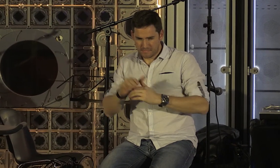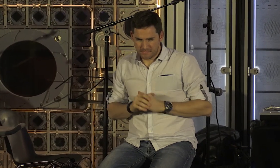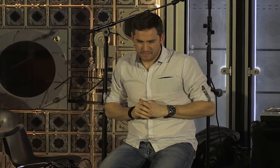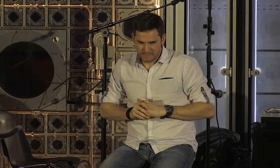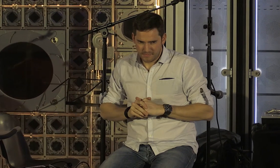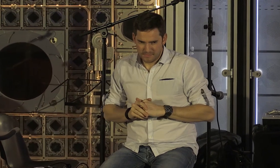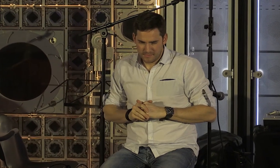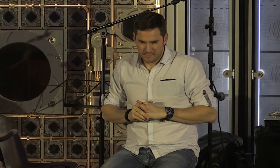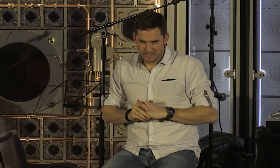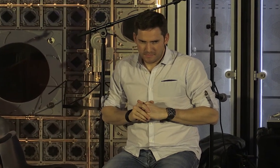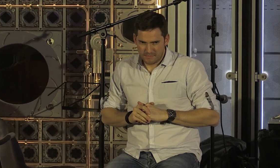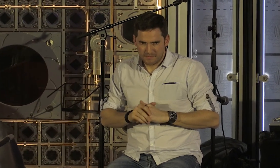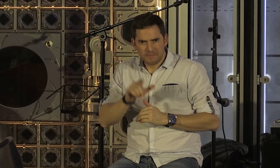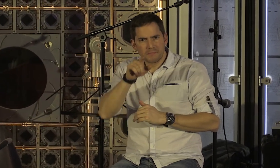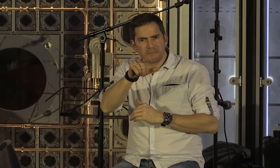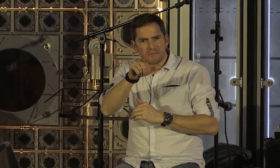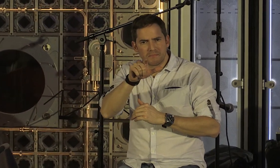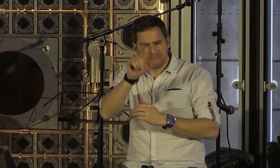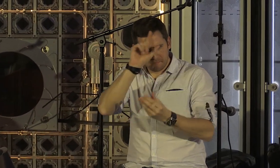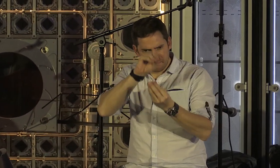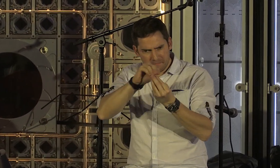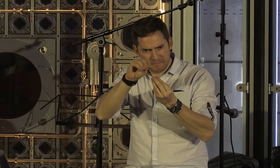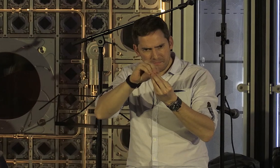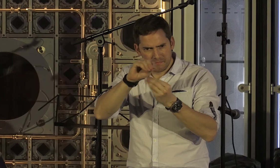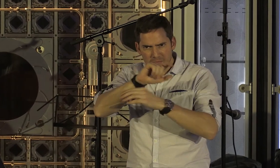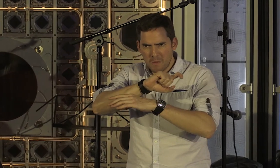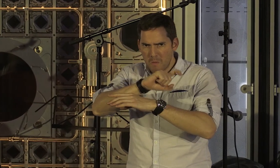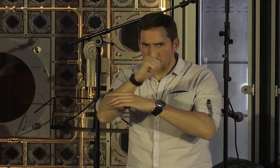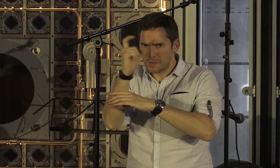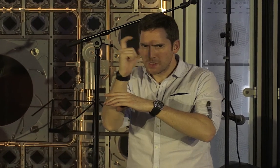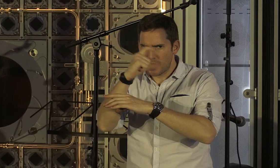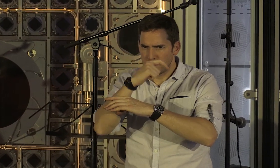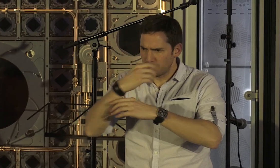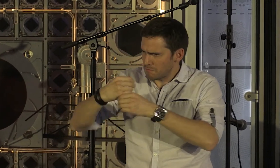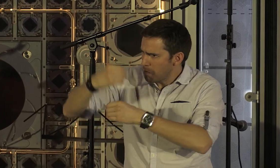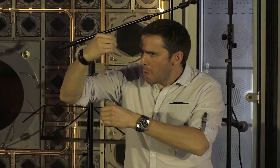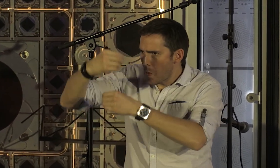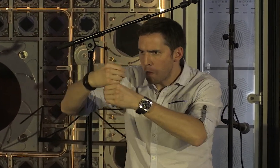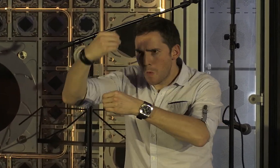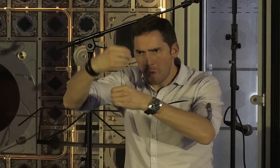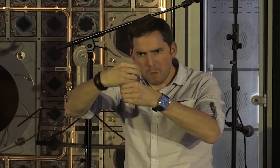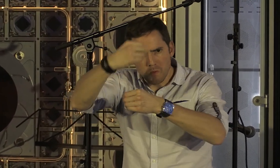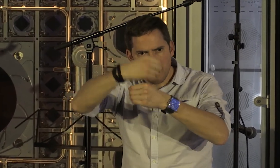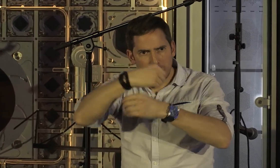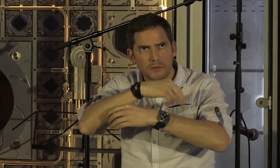Dans la mosquée mystérieuse, 93 piliers de torchis soutiennent un verger de poutres,